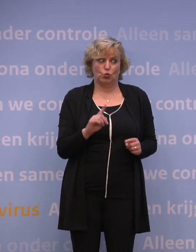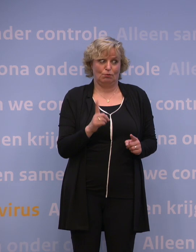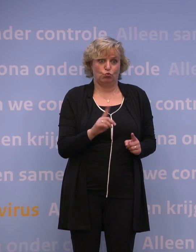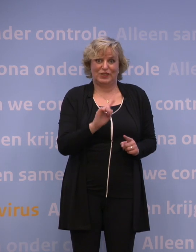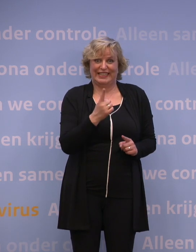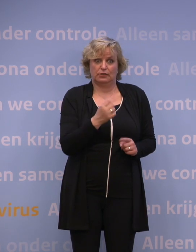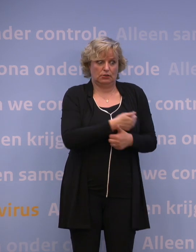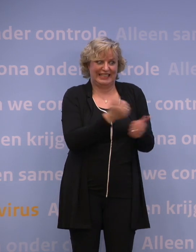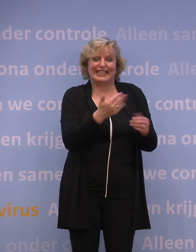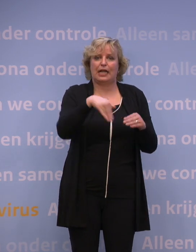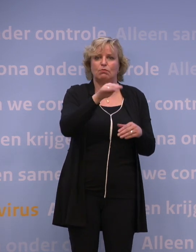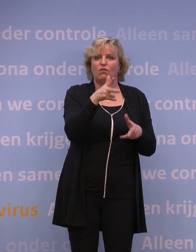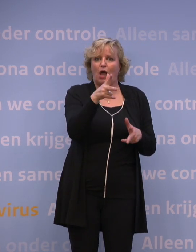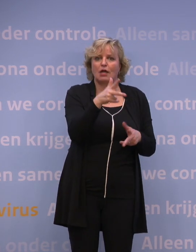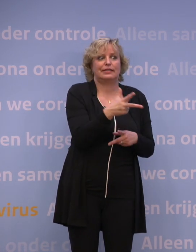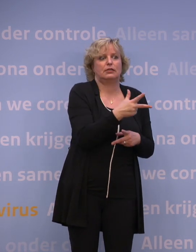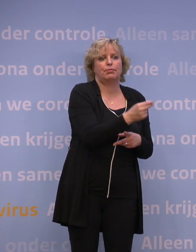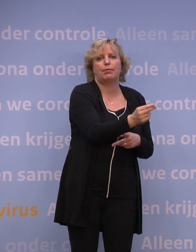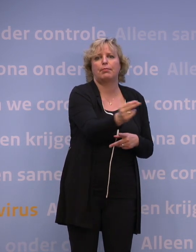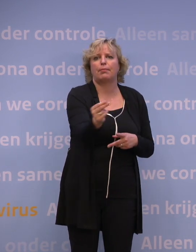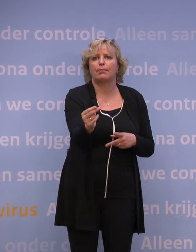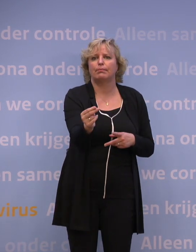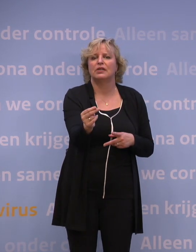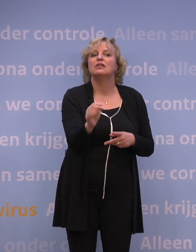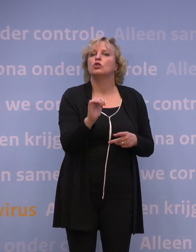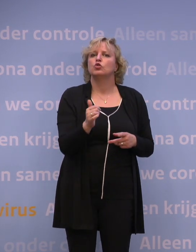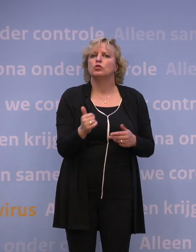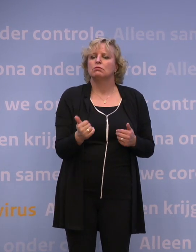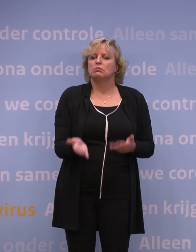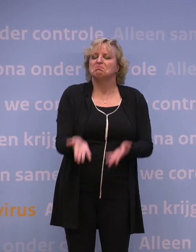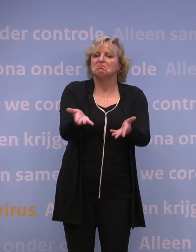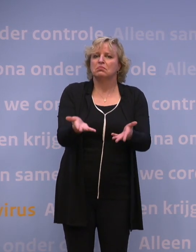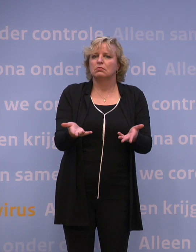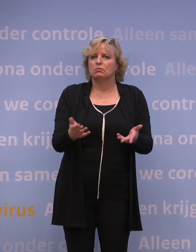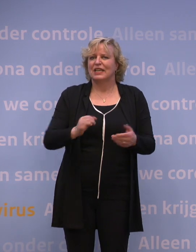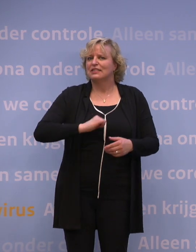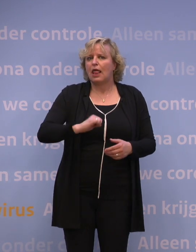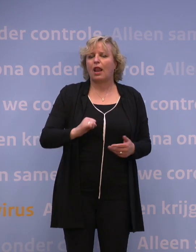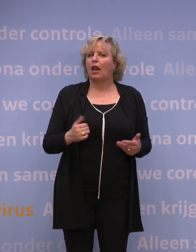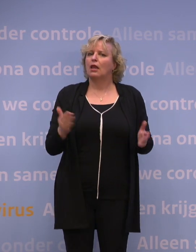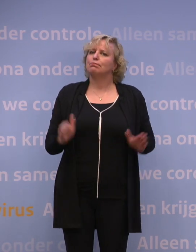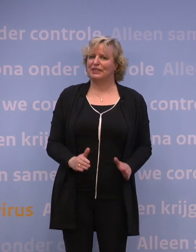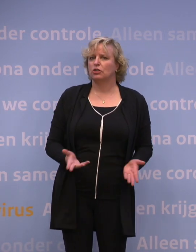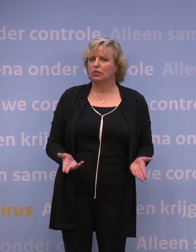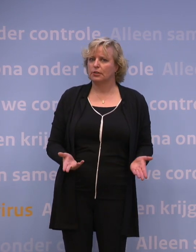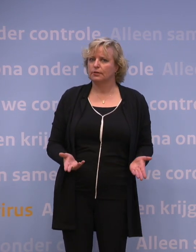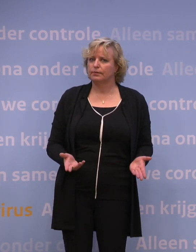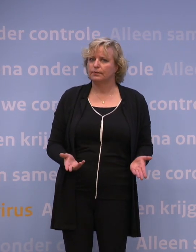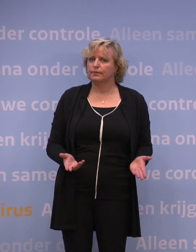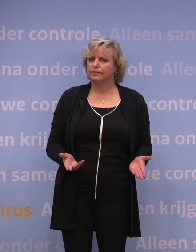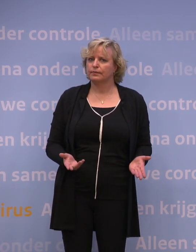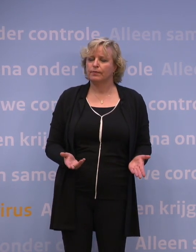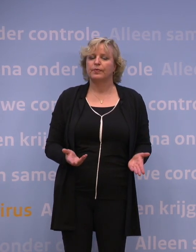boven de 18. Dus dat zou niet versnellend hebben gewerkt, wil ik maar zeggen. En wat wel goed werkt, is als